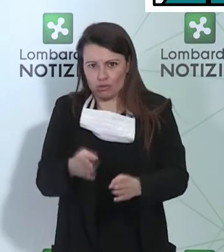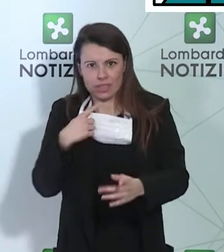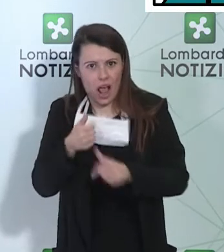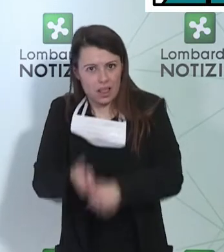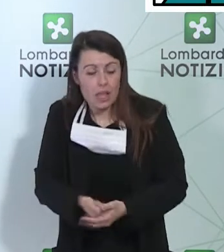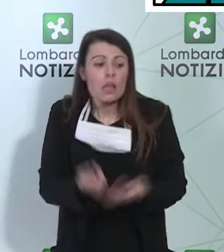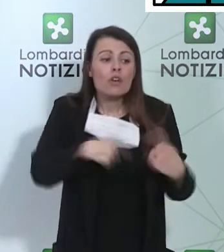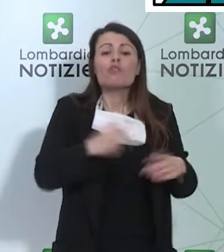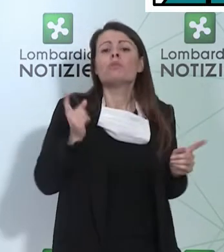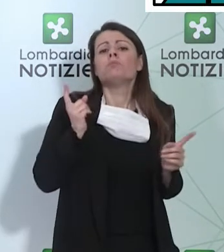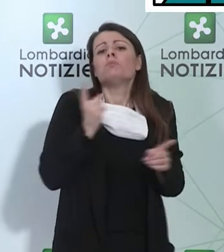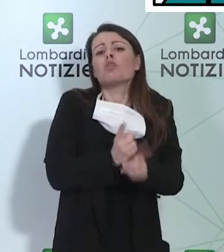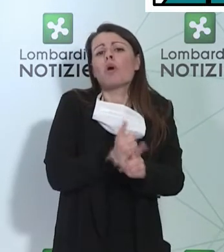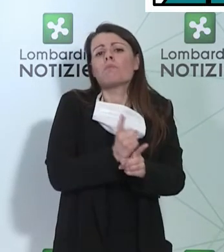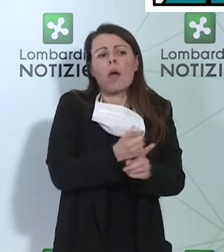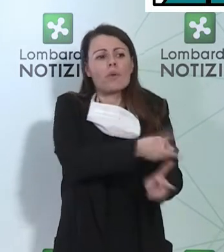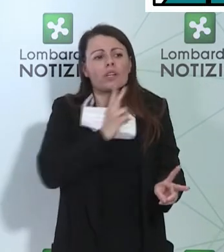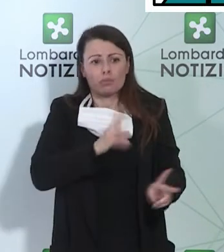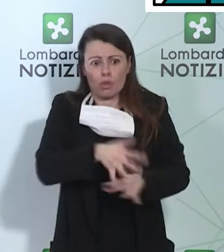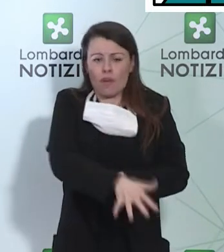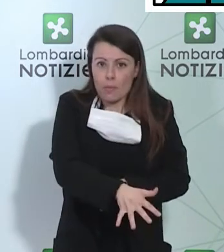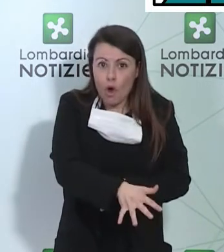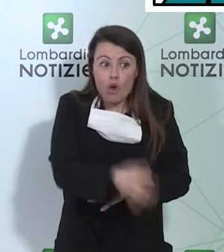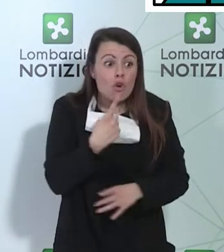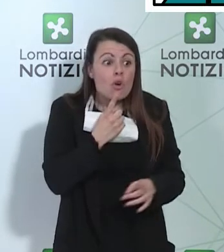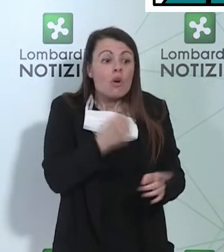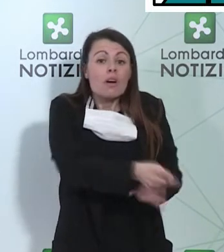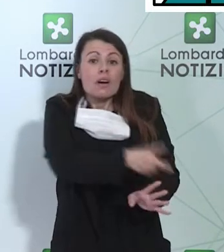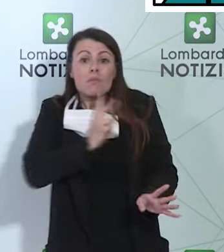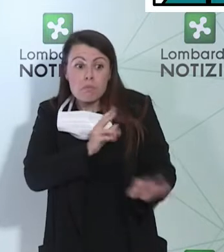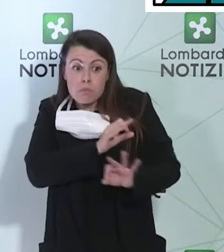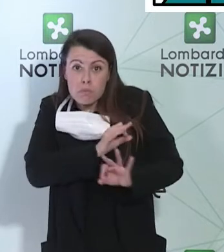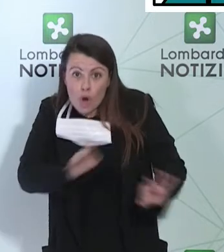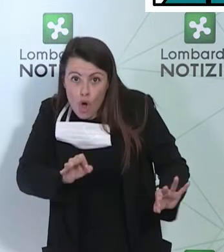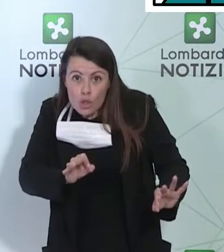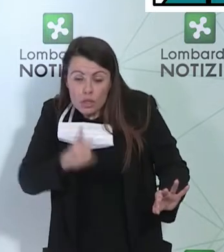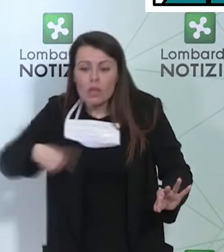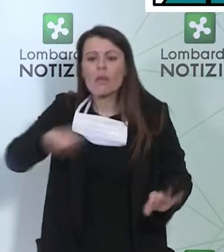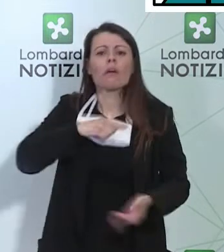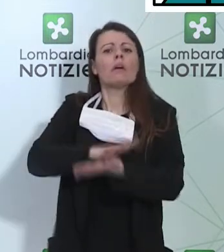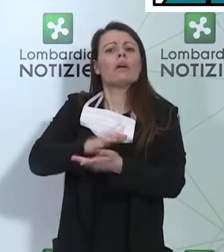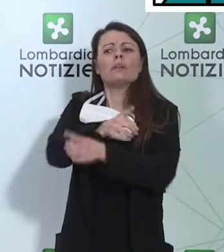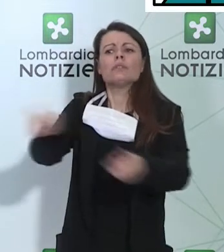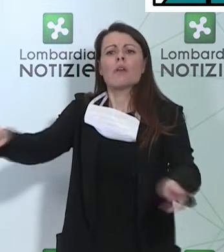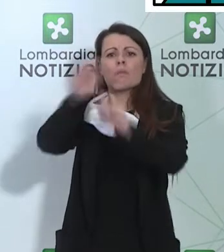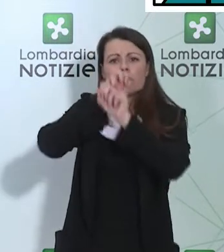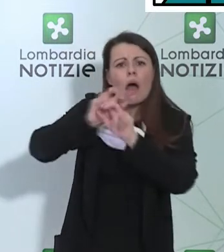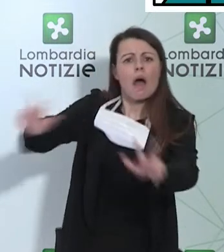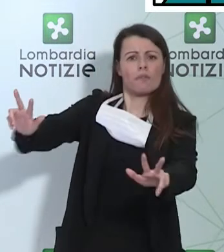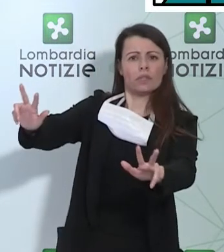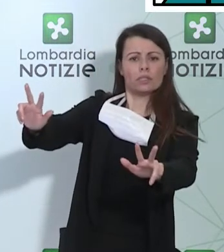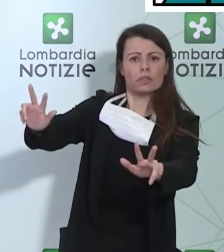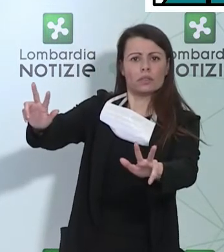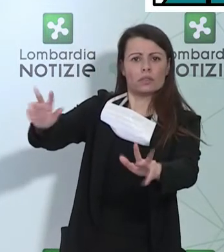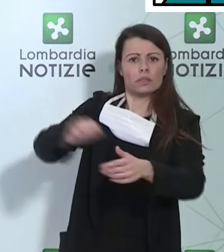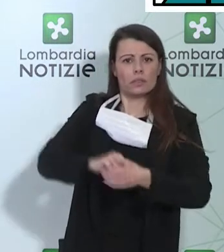risposte e appena avremo queste risposte noi le comunicheremo alla stampa e se dovessero essere positive,